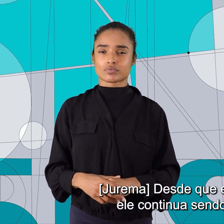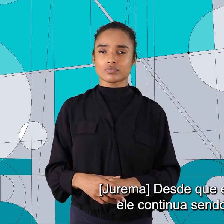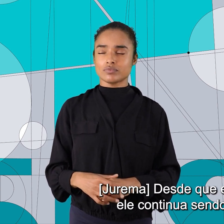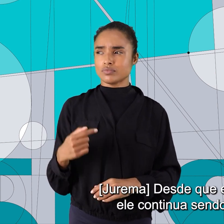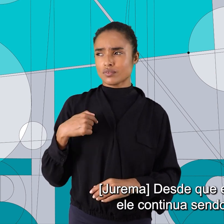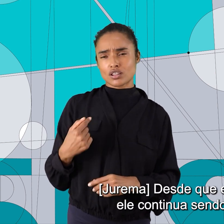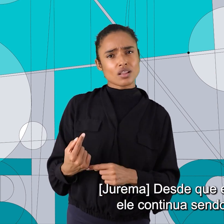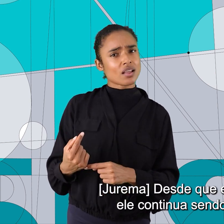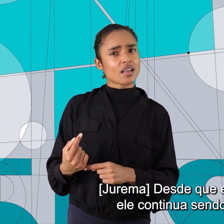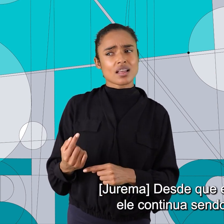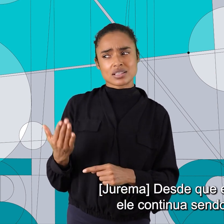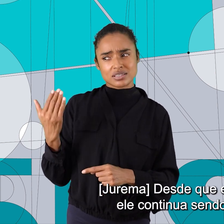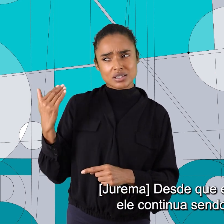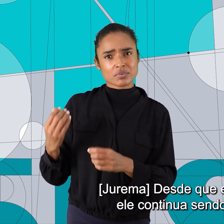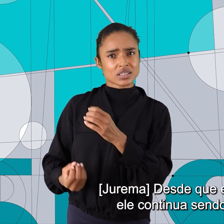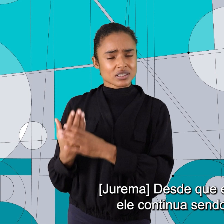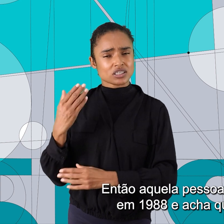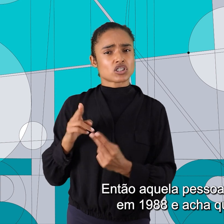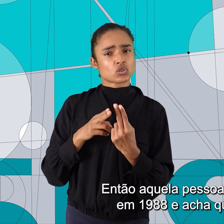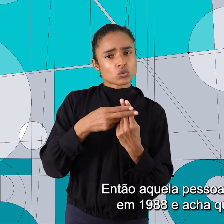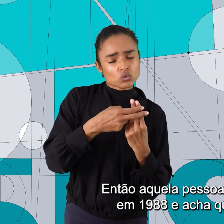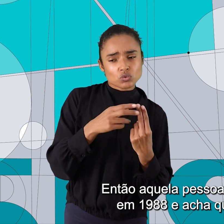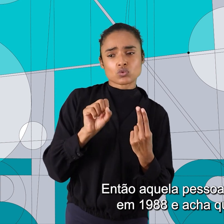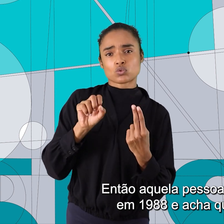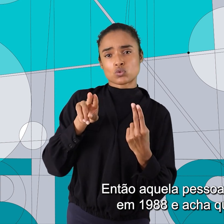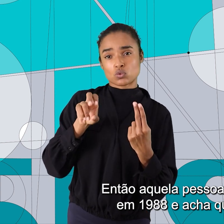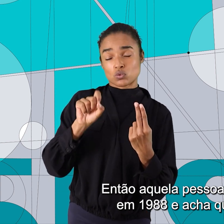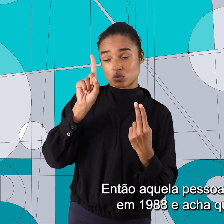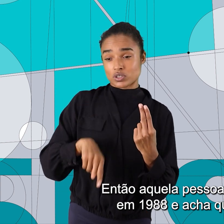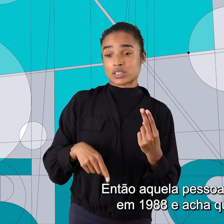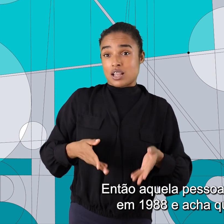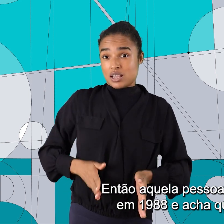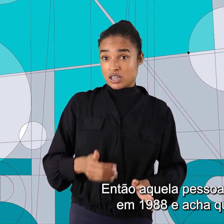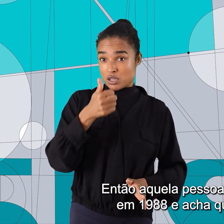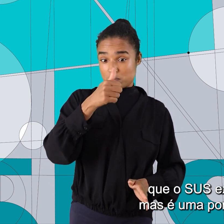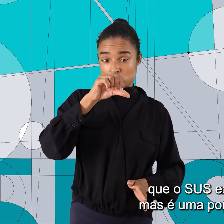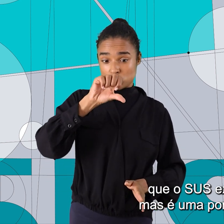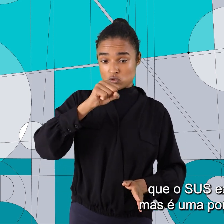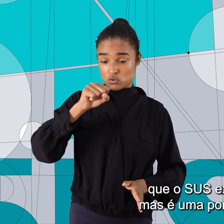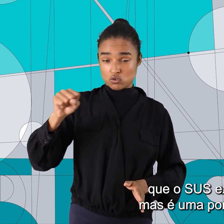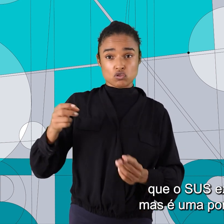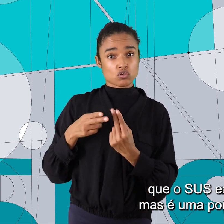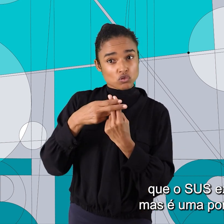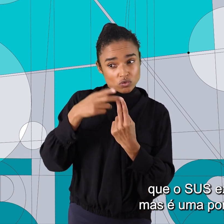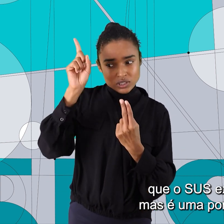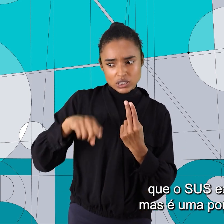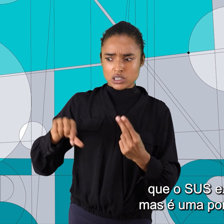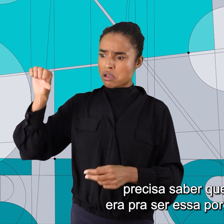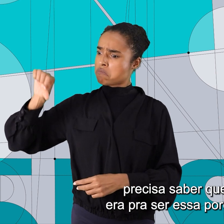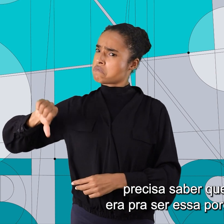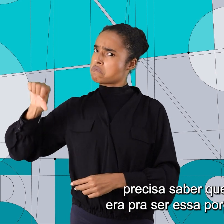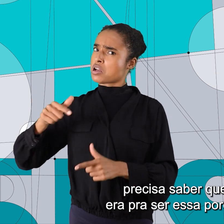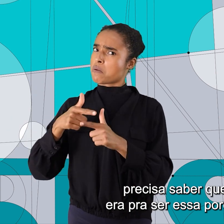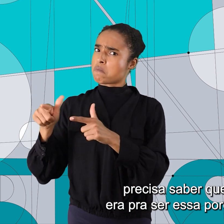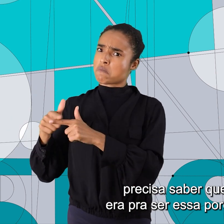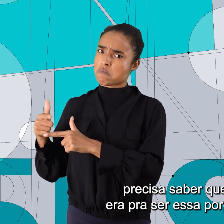Desde que ele foi criado, ele continua sendo atacado. Então, aquela pessoa que nasceu em 1988 e acha que o SUS existe, mas é uma porcaria,